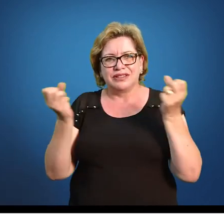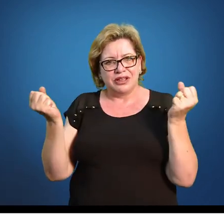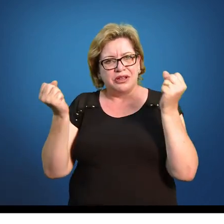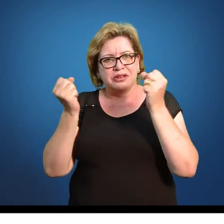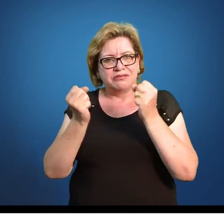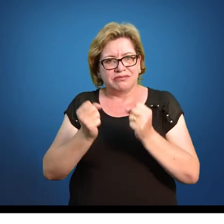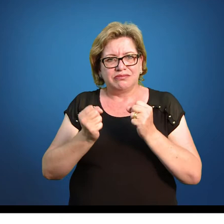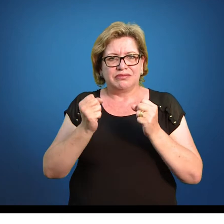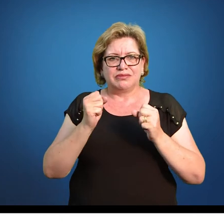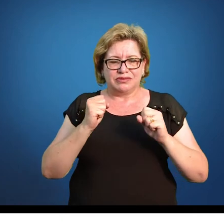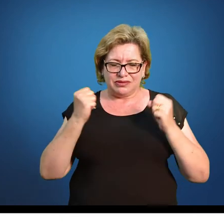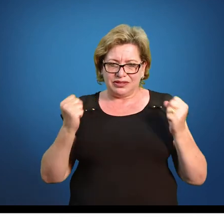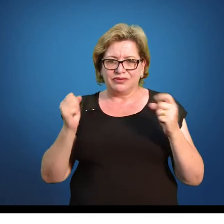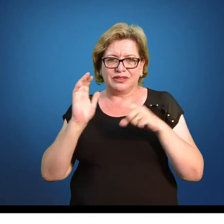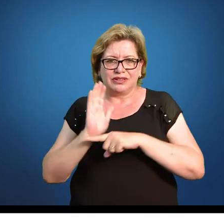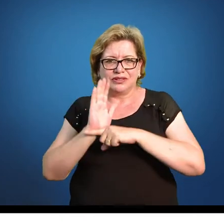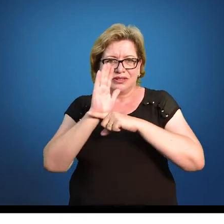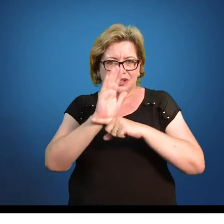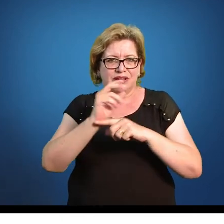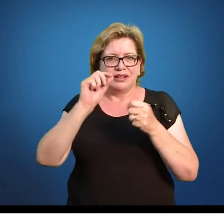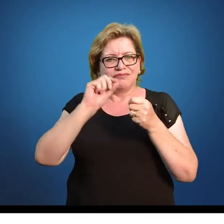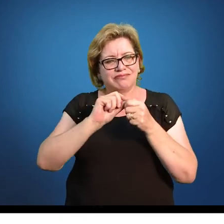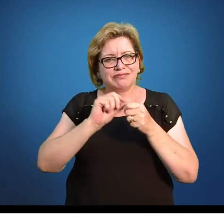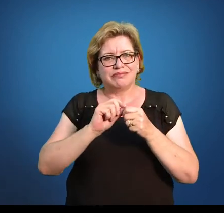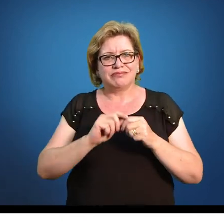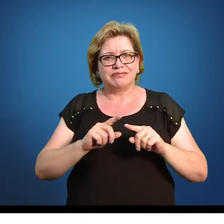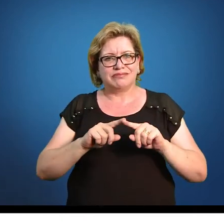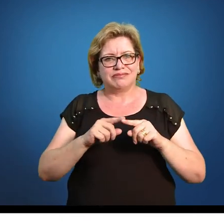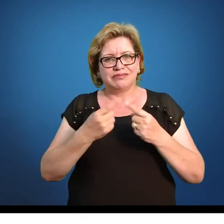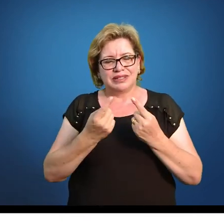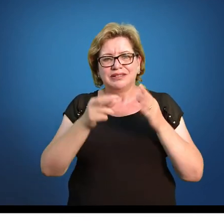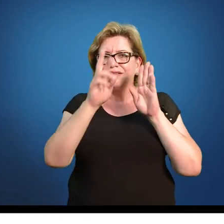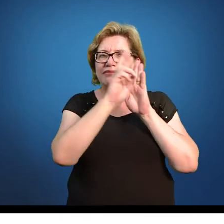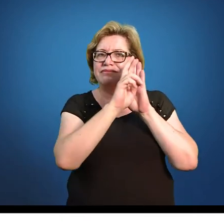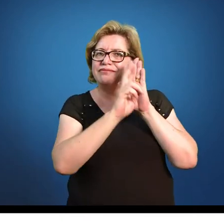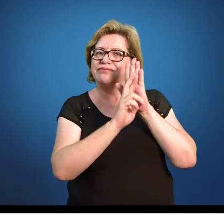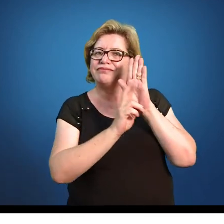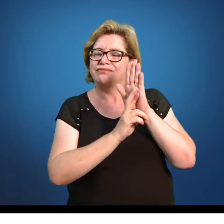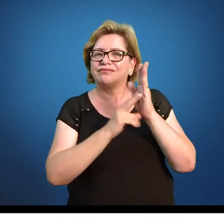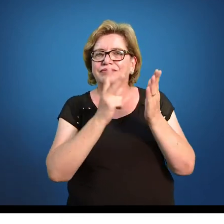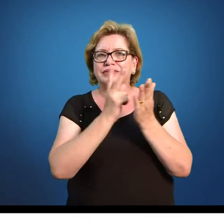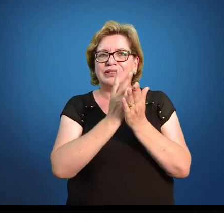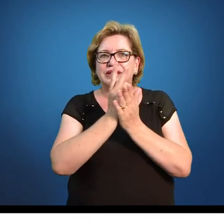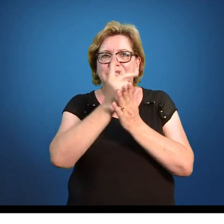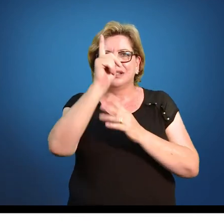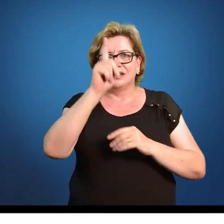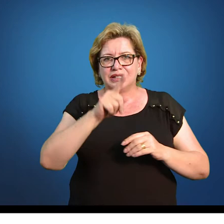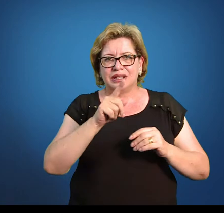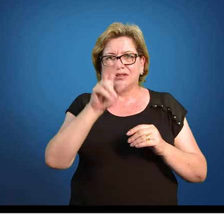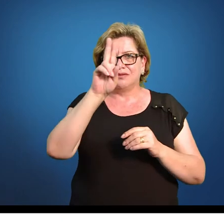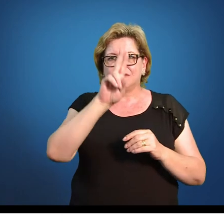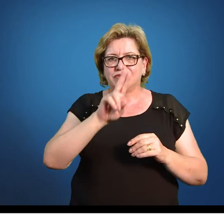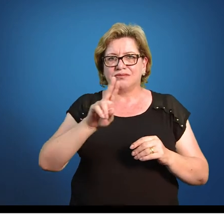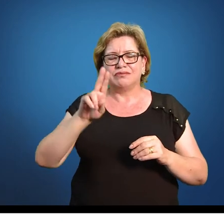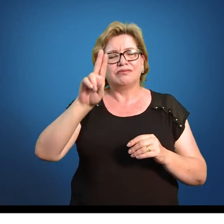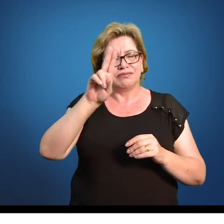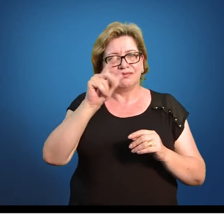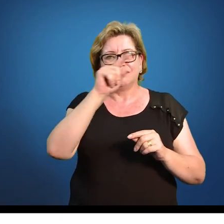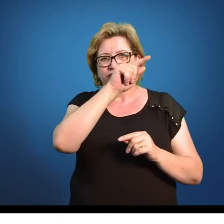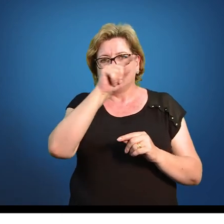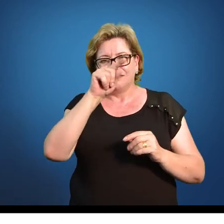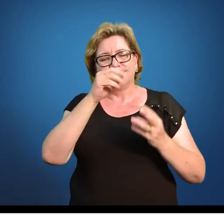for de alguma maneira, te ajudar sem qualquer problema. É, mas a regra geral é trabalhar com essa aqui que surgiu da onde?